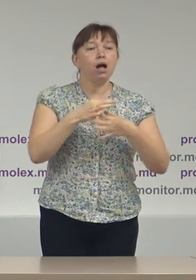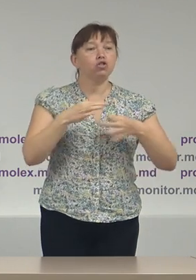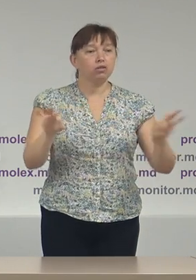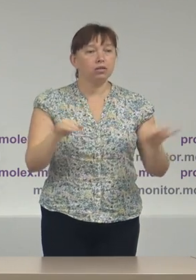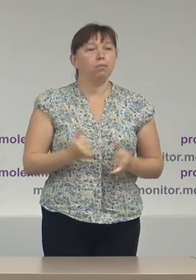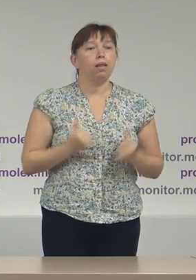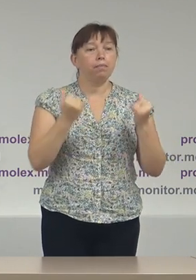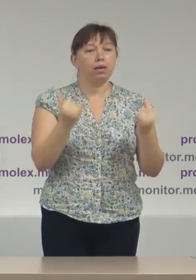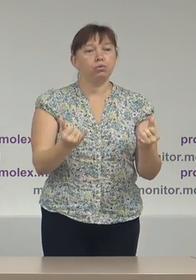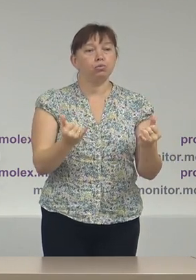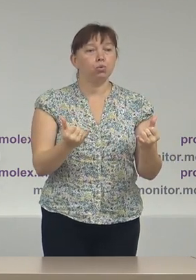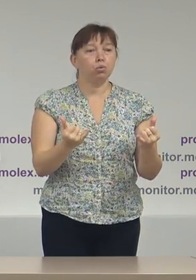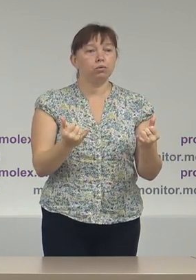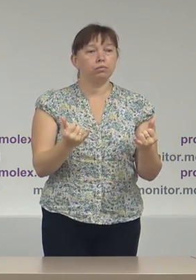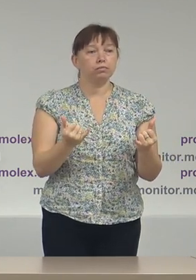pentru